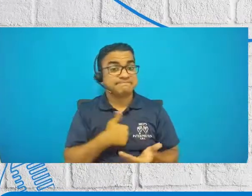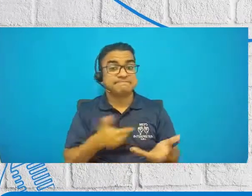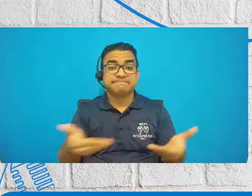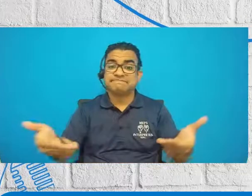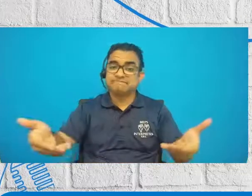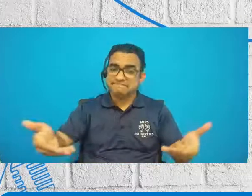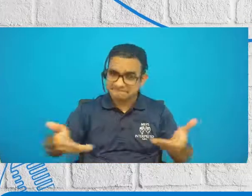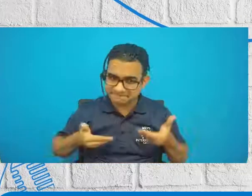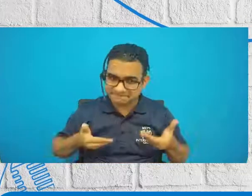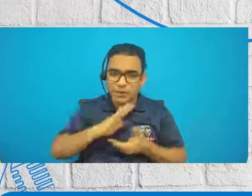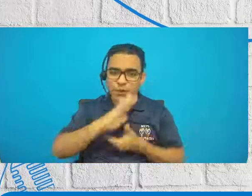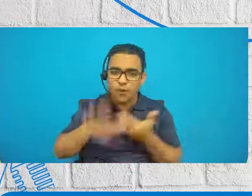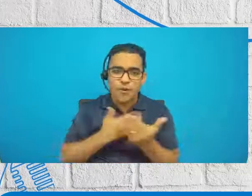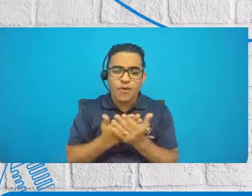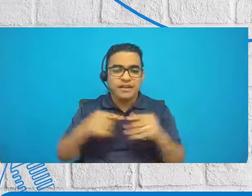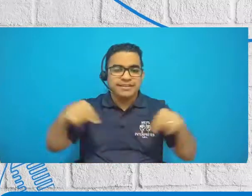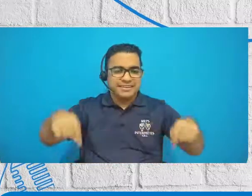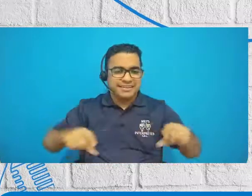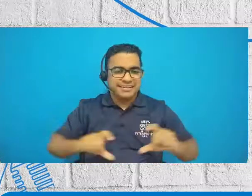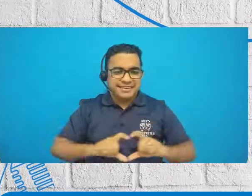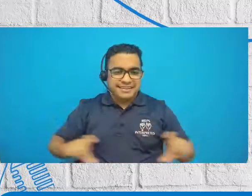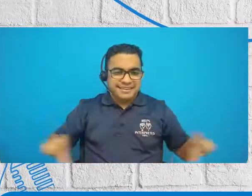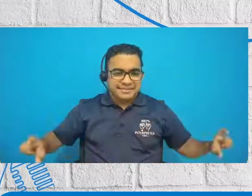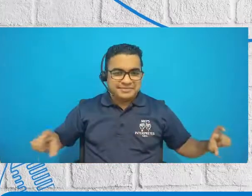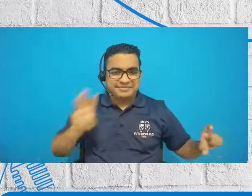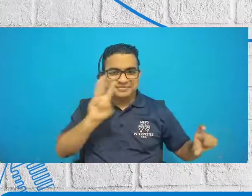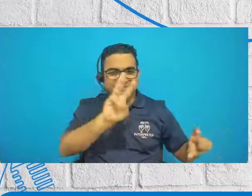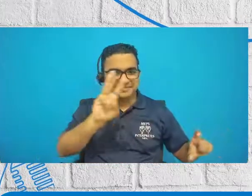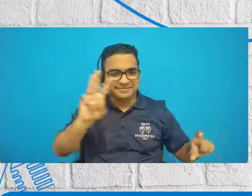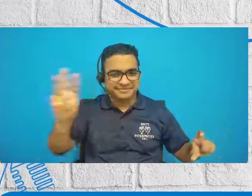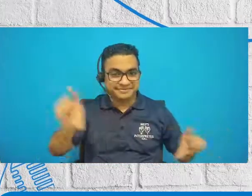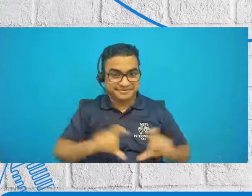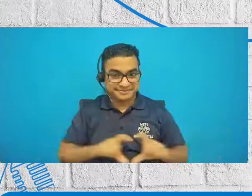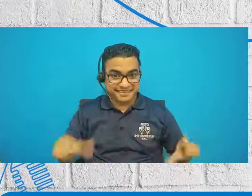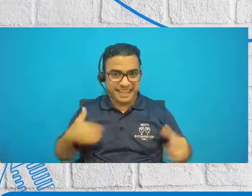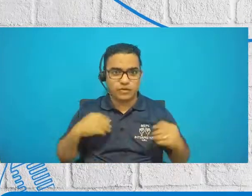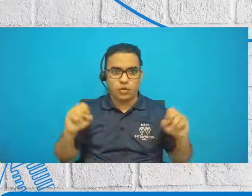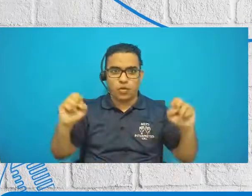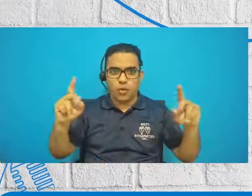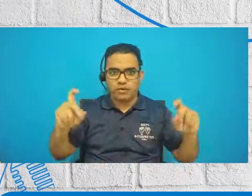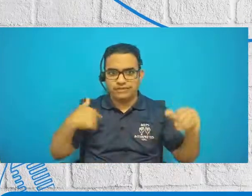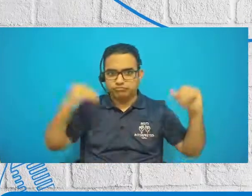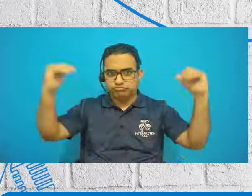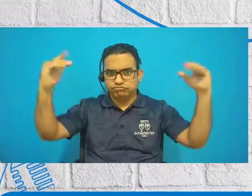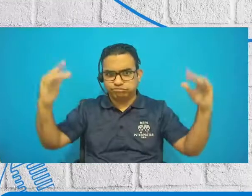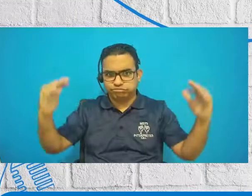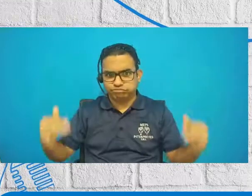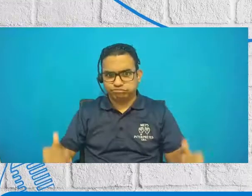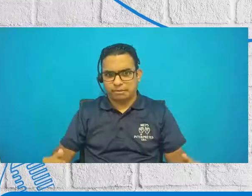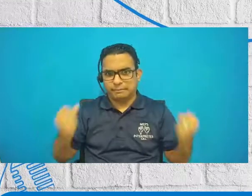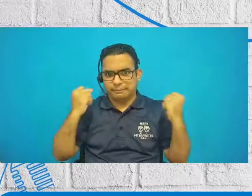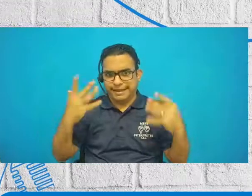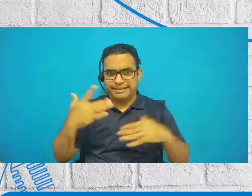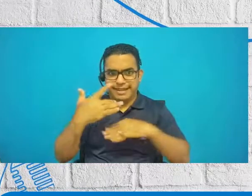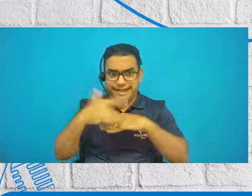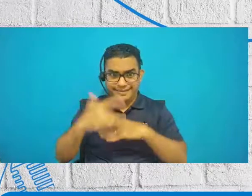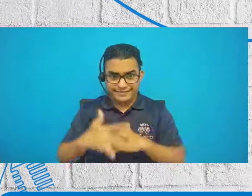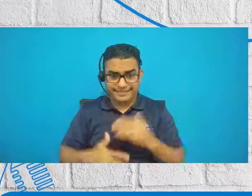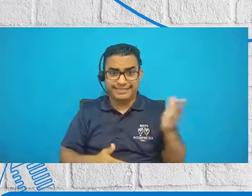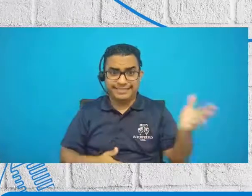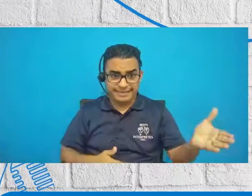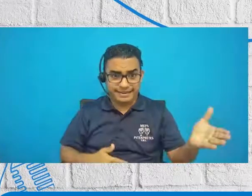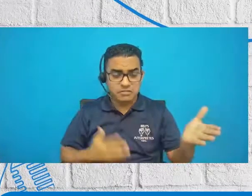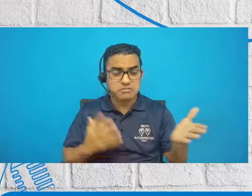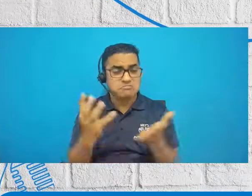todos y todas en la página que sale a continuación. Están las oportunidades actualmente disponibles. Así que ya saben, a